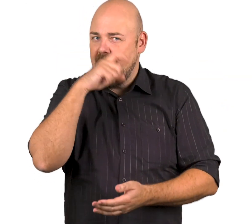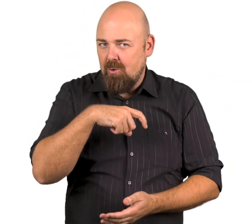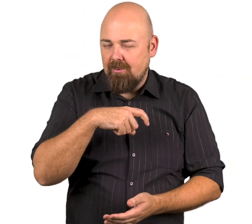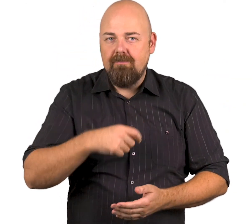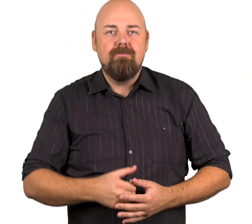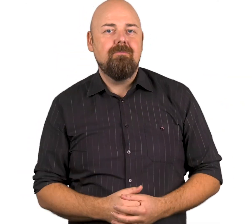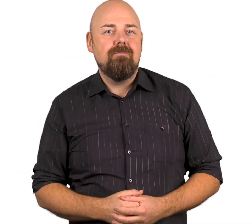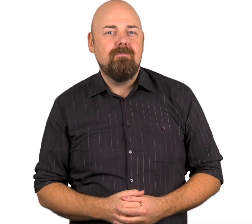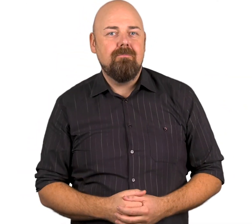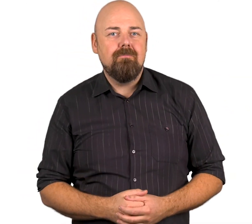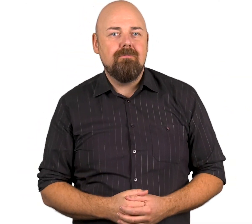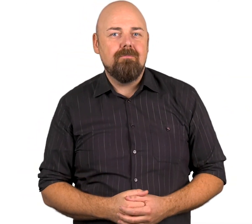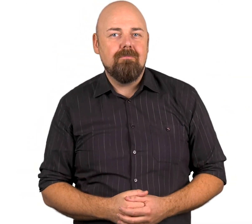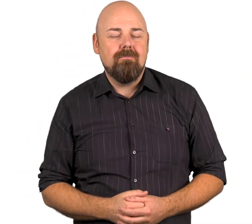Välkomitaan Välkomitaan Kiitos.